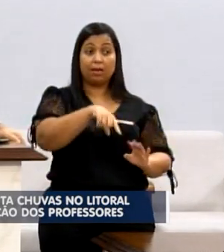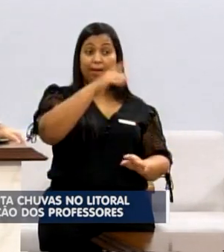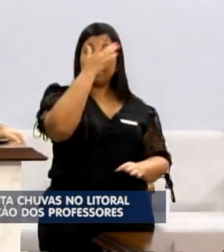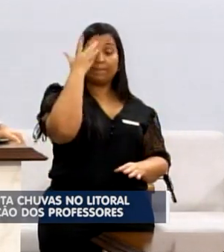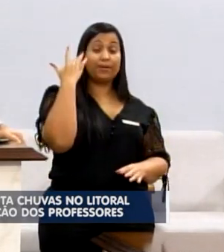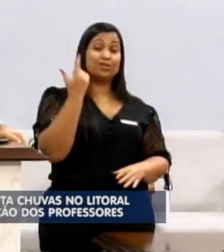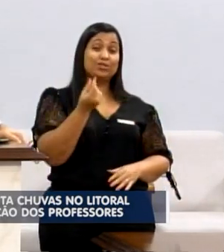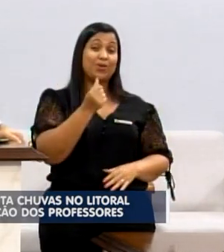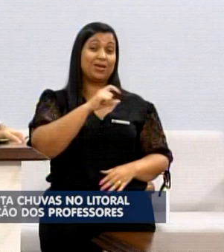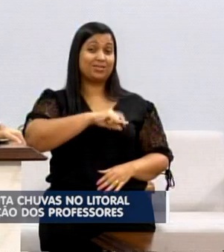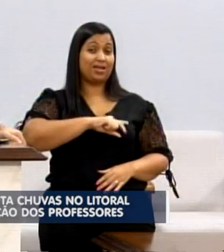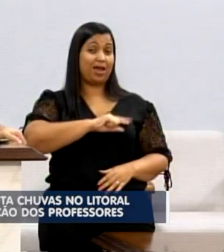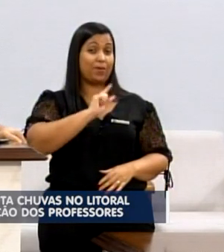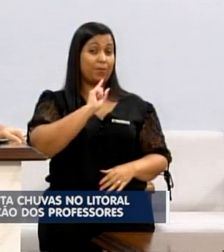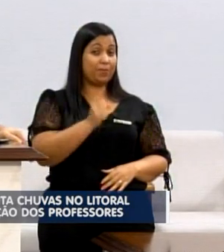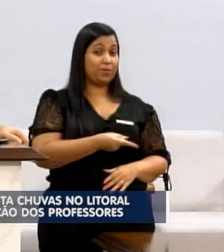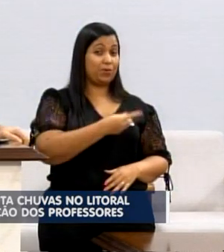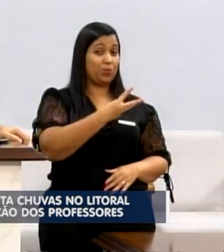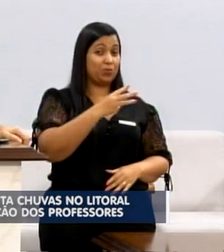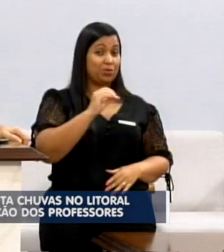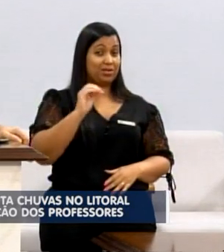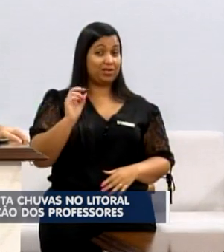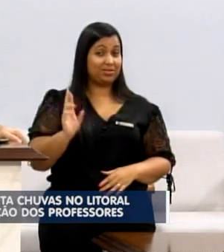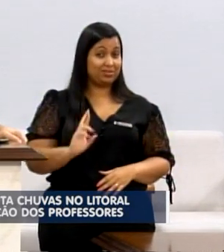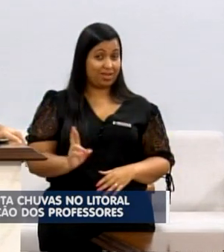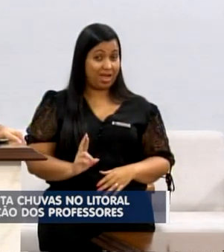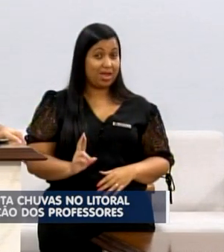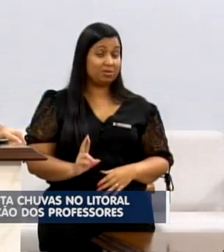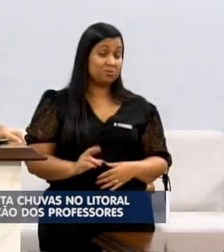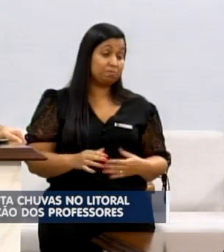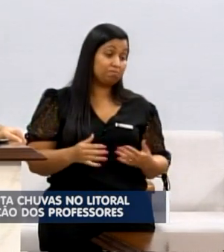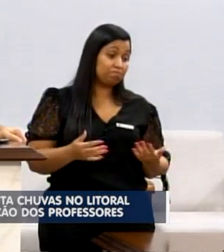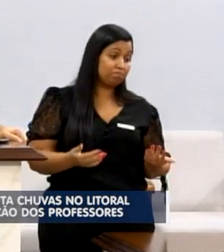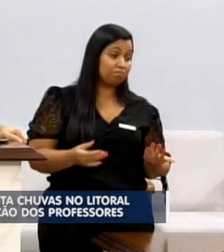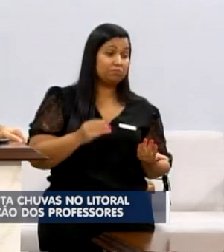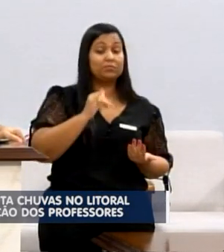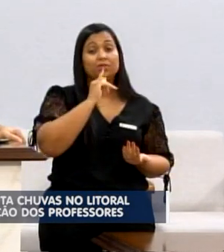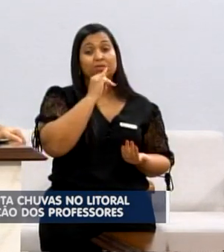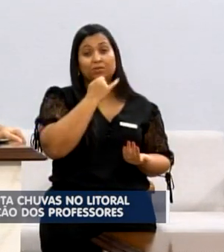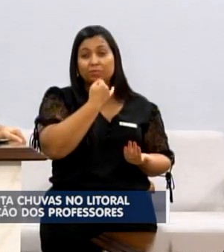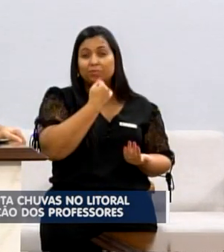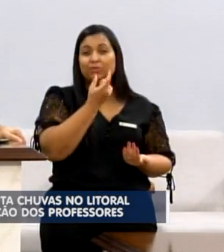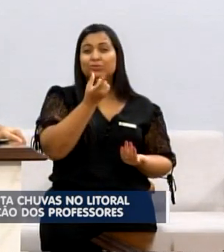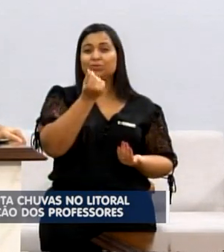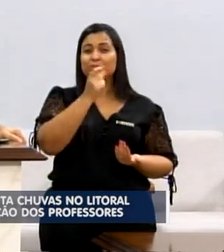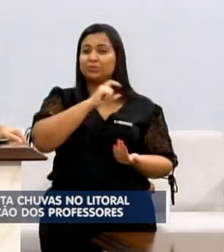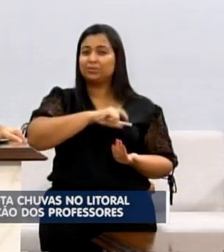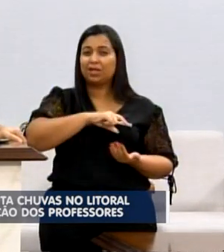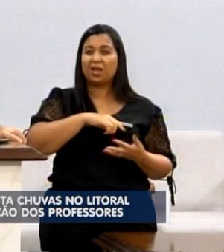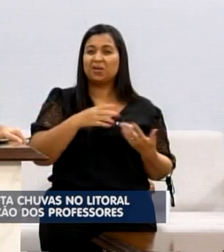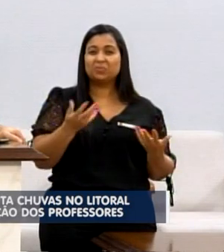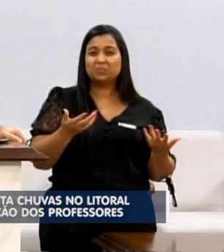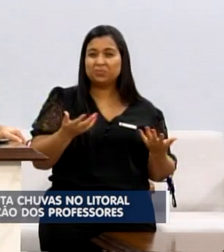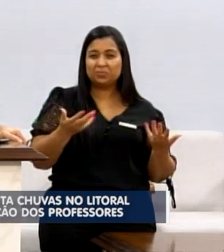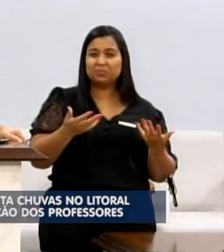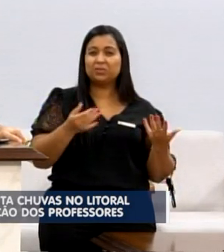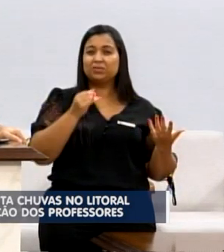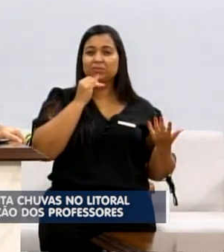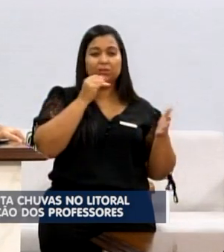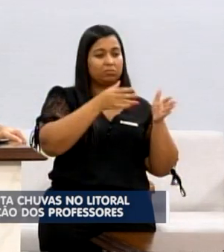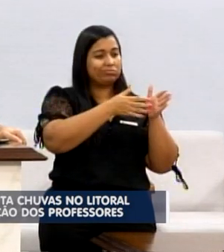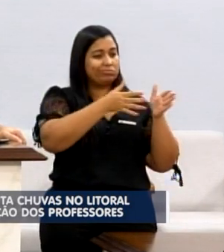ganha 1.300 reais, infelizmente um valor irrisório, para trabalhar 30